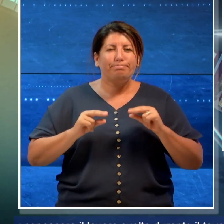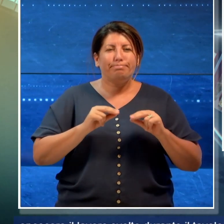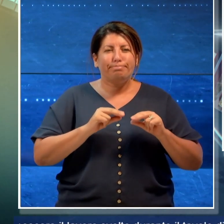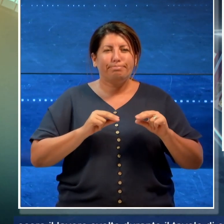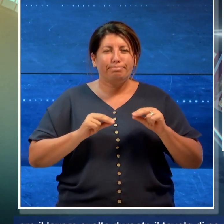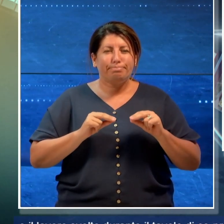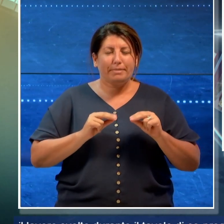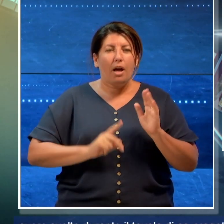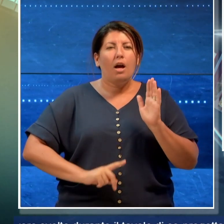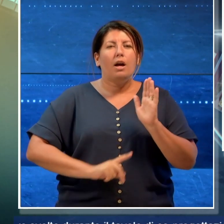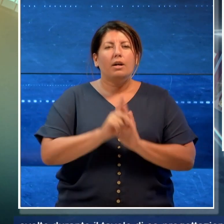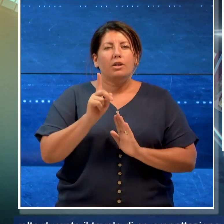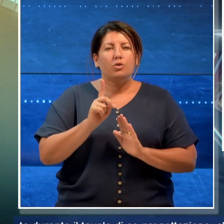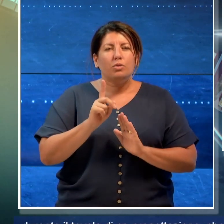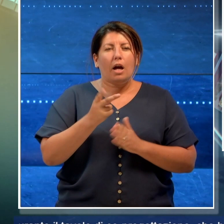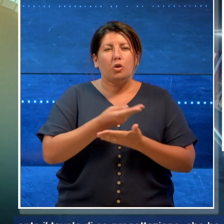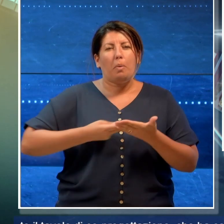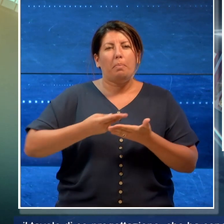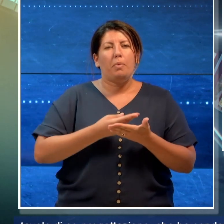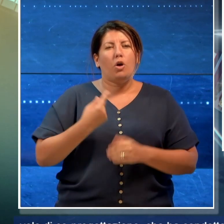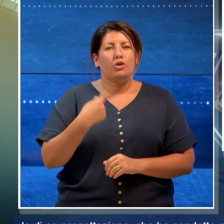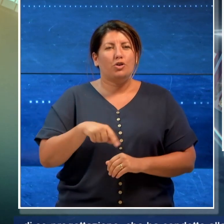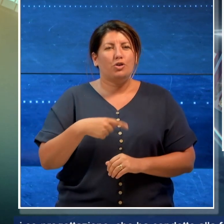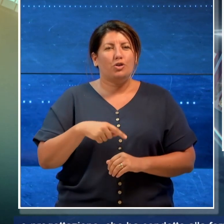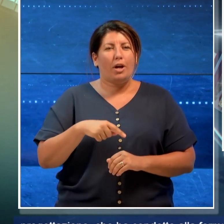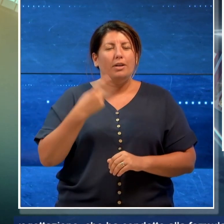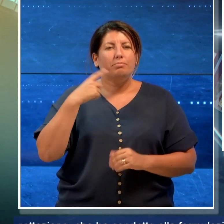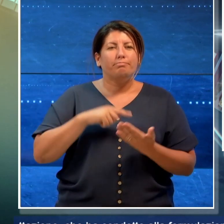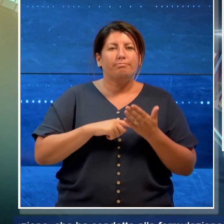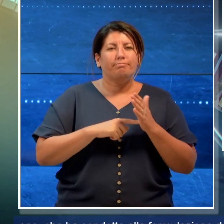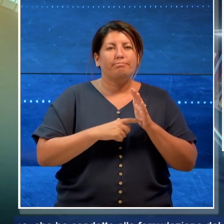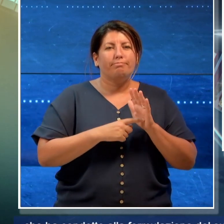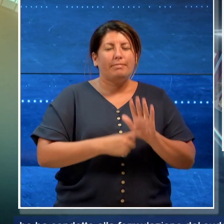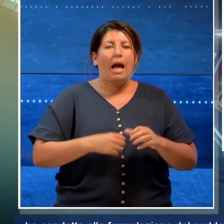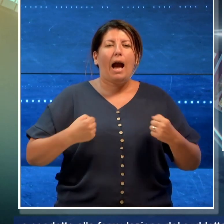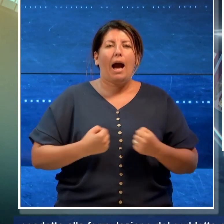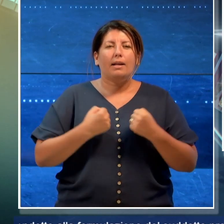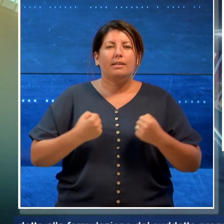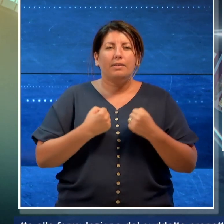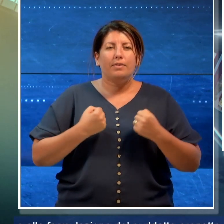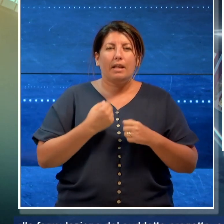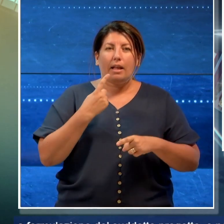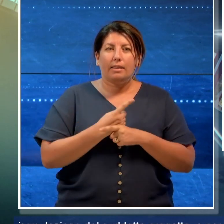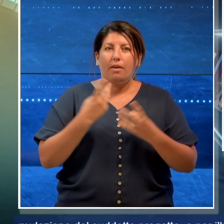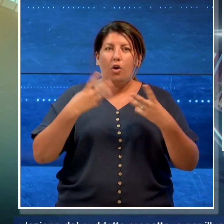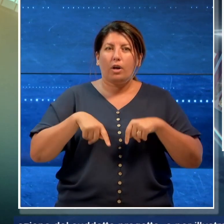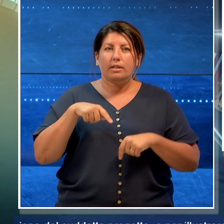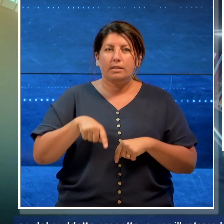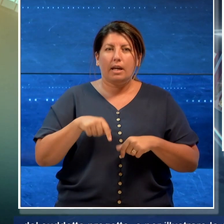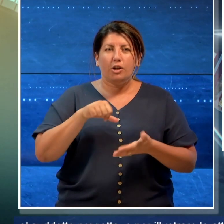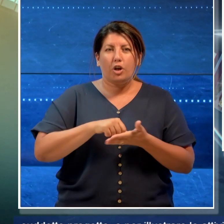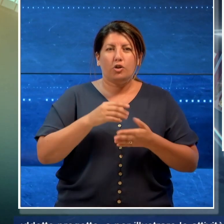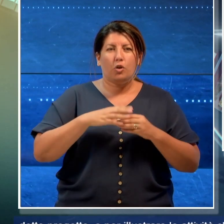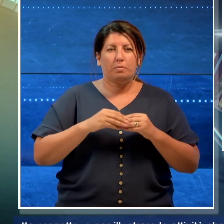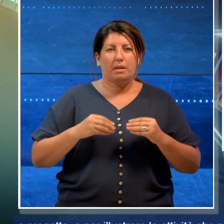formulazione del suddetto progetto e per illustrare le attività che saranno espletate dal centro sperimentale.